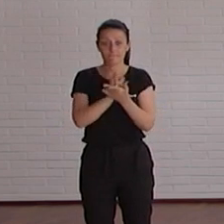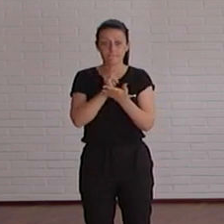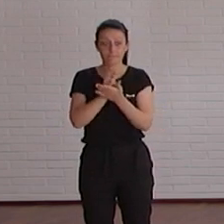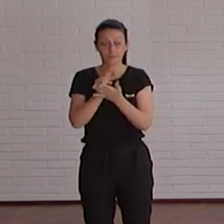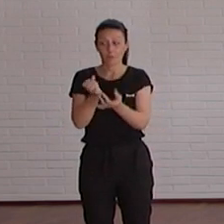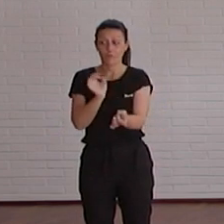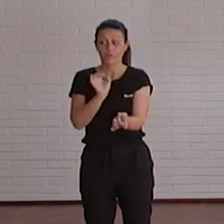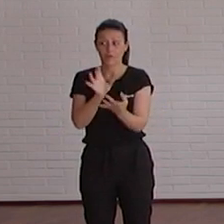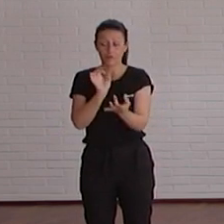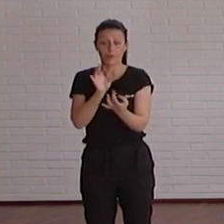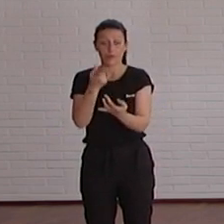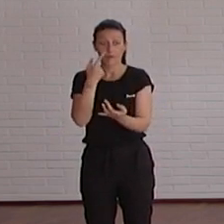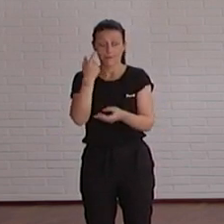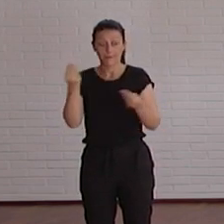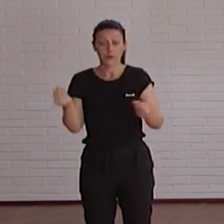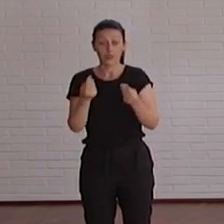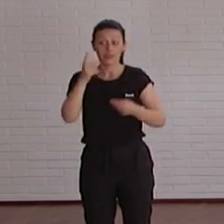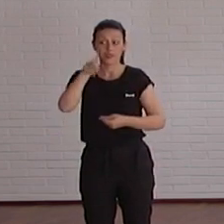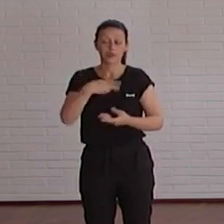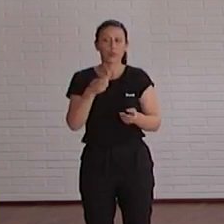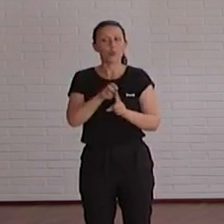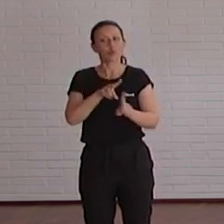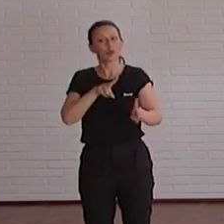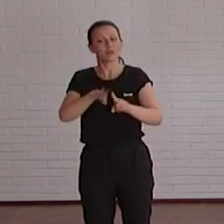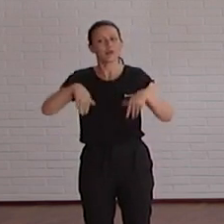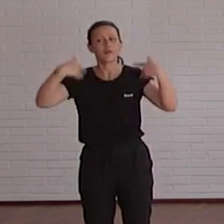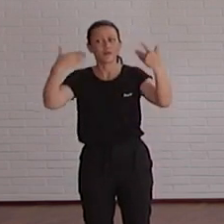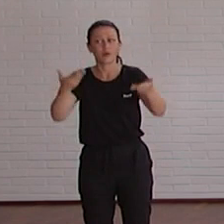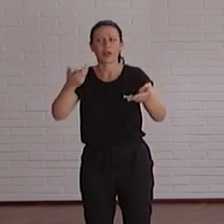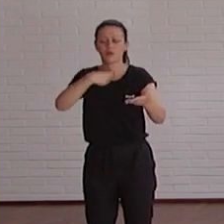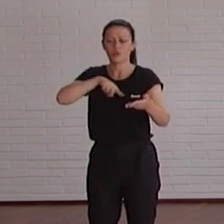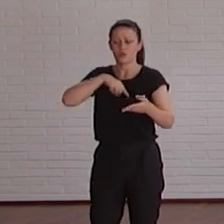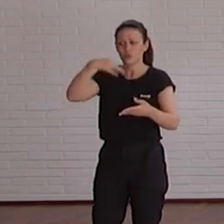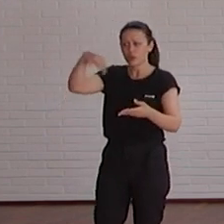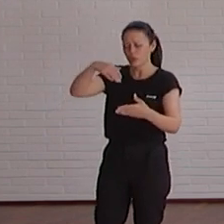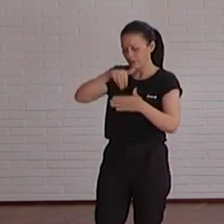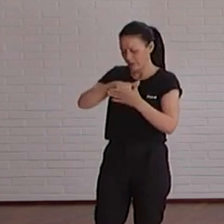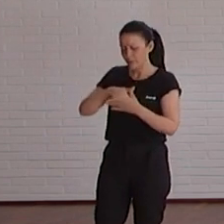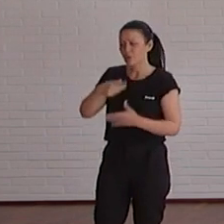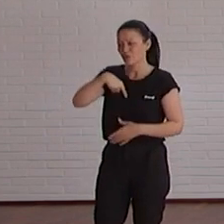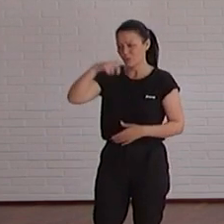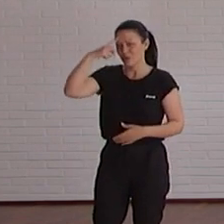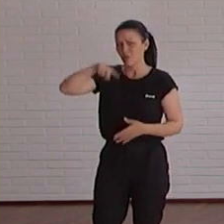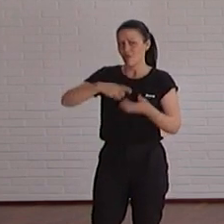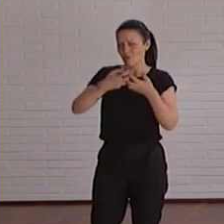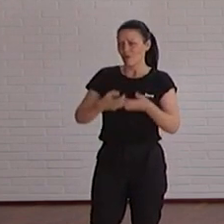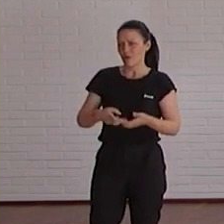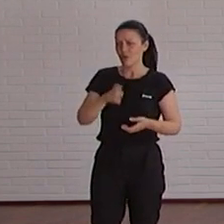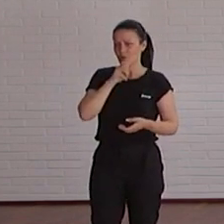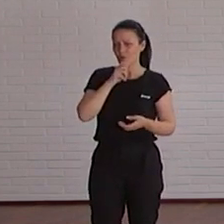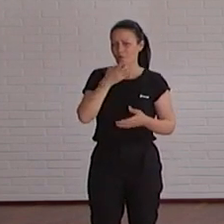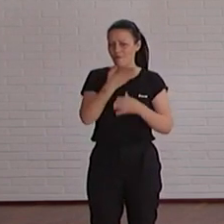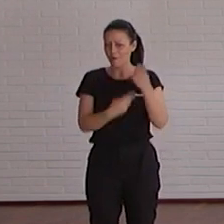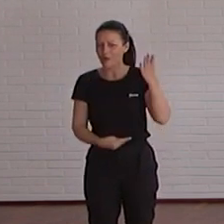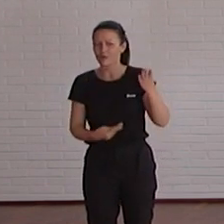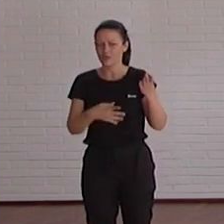su feedback y tener una visión externa de la herramienta, no desde dentro porque nosotros sabemos cómo funciona, entendemos los tipos de